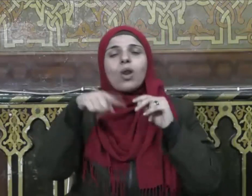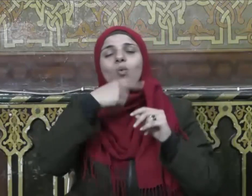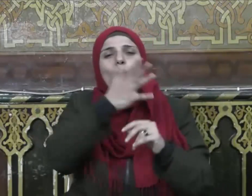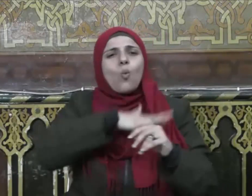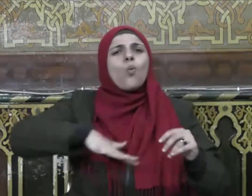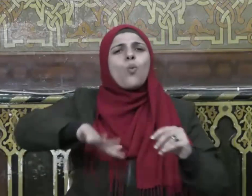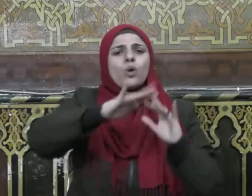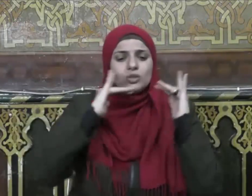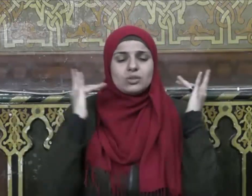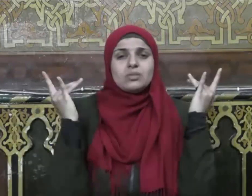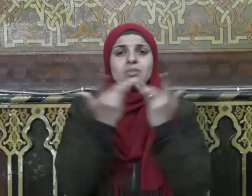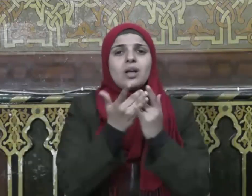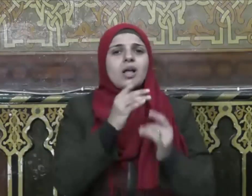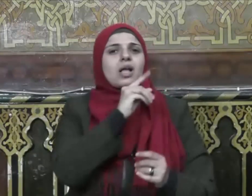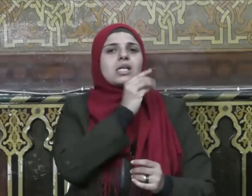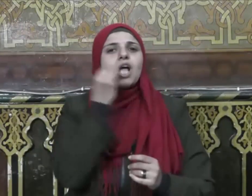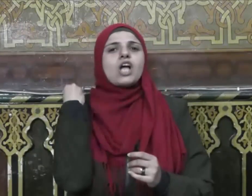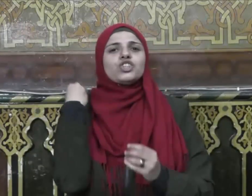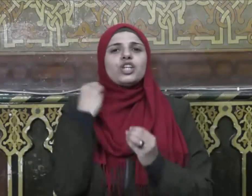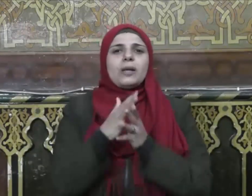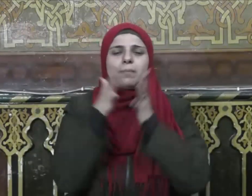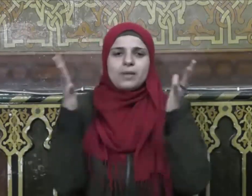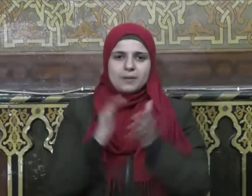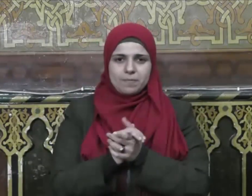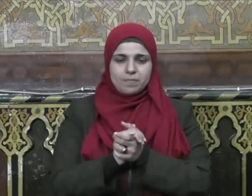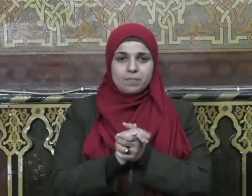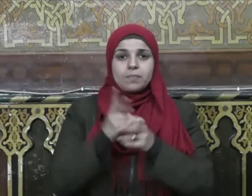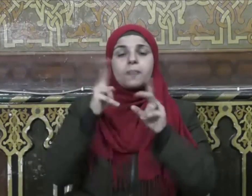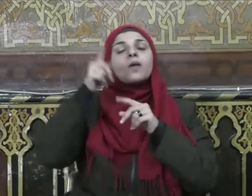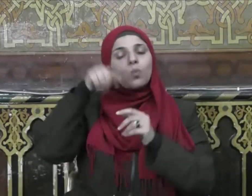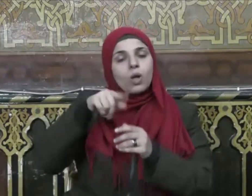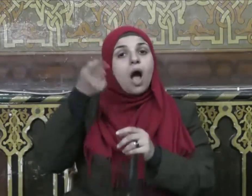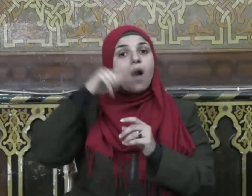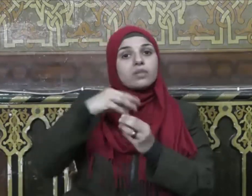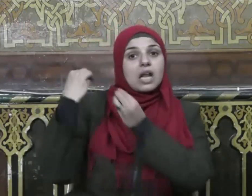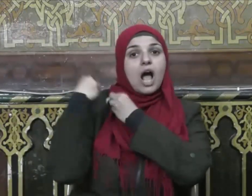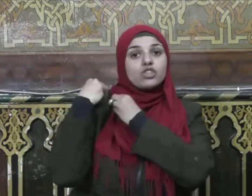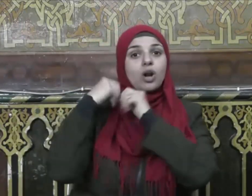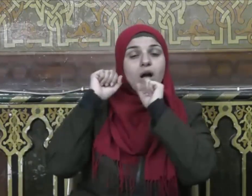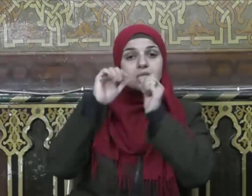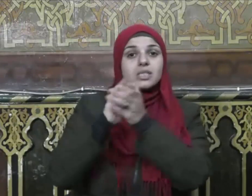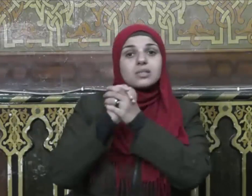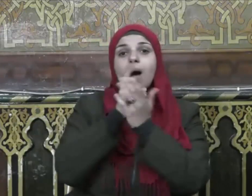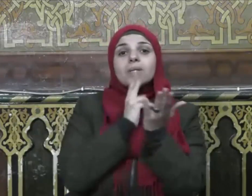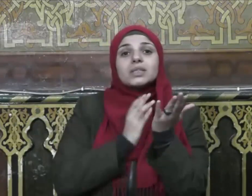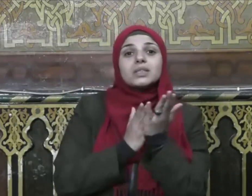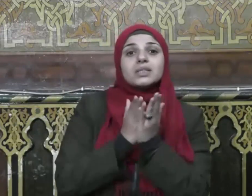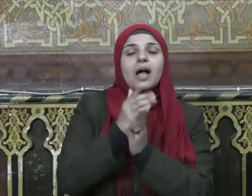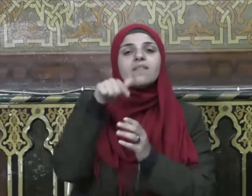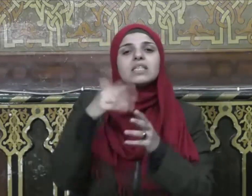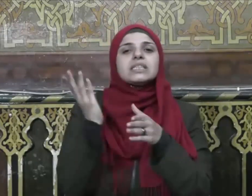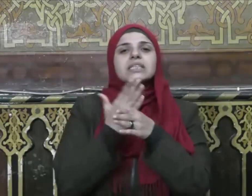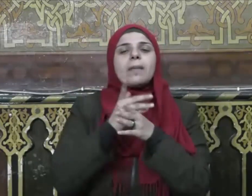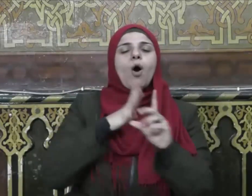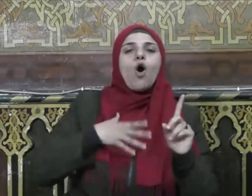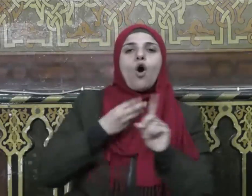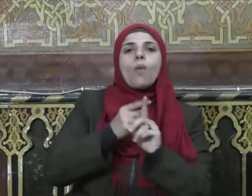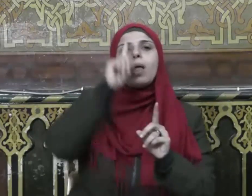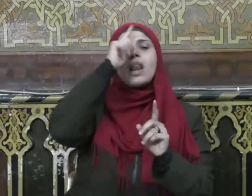جليسهم ومن ثمرات الصحبة الصالحة أنها سبب في حب الله عز وجل